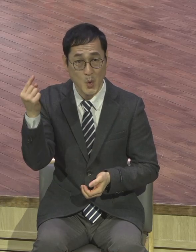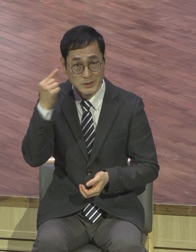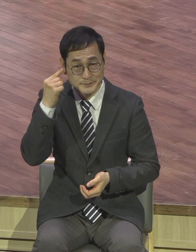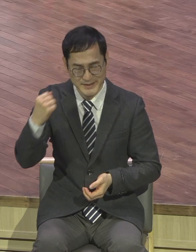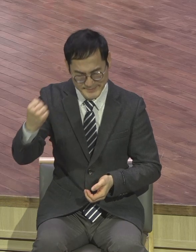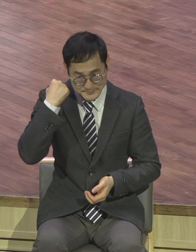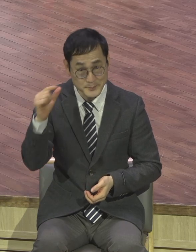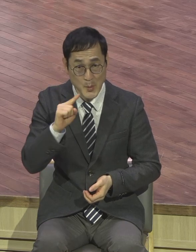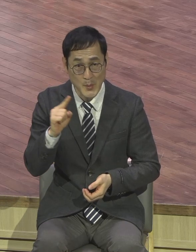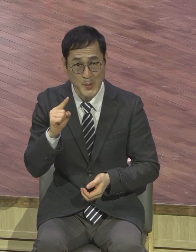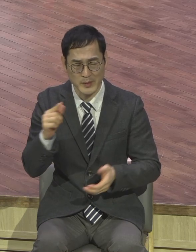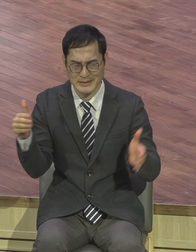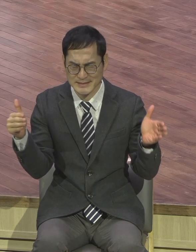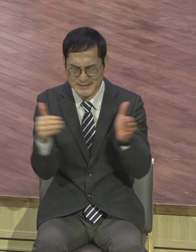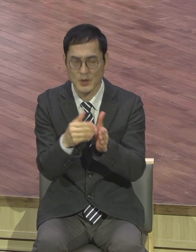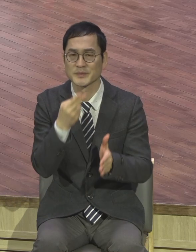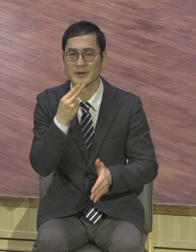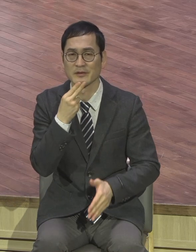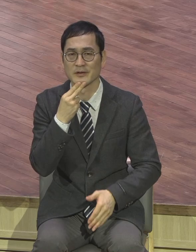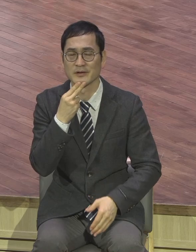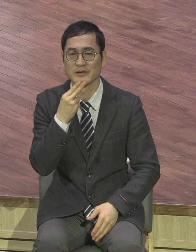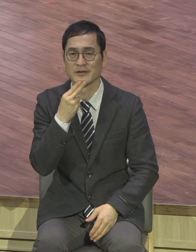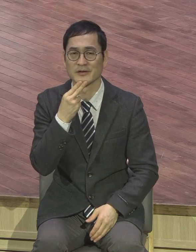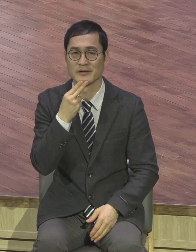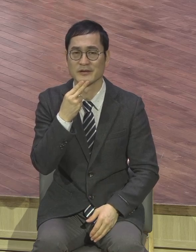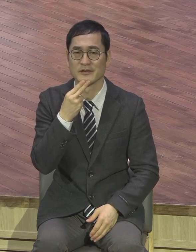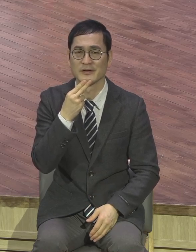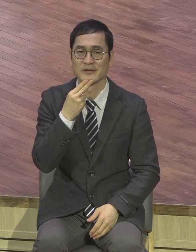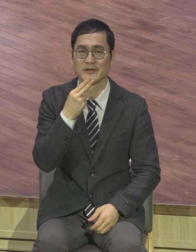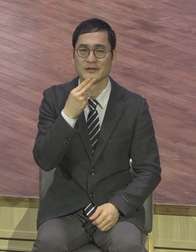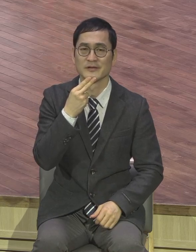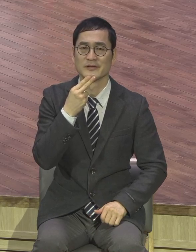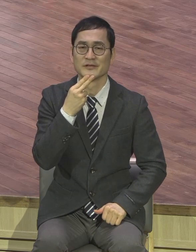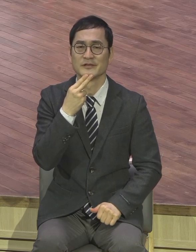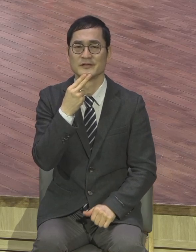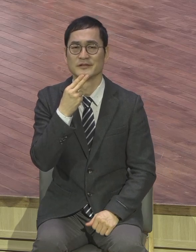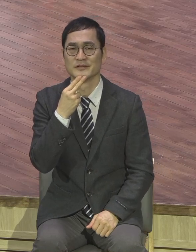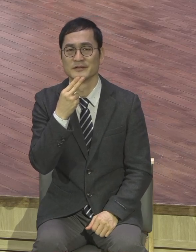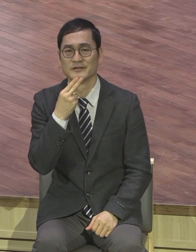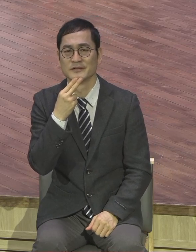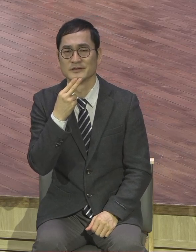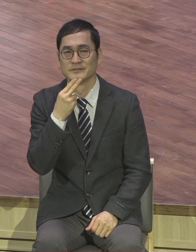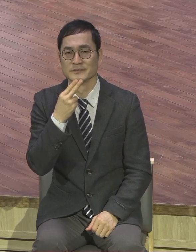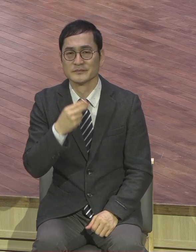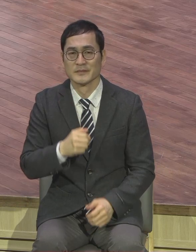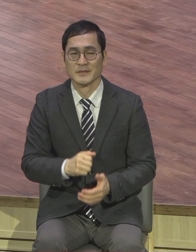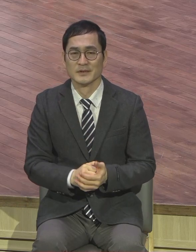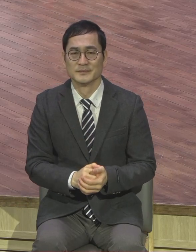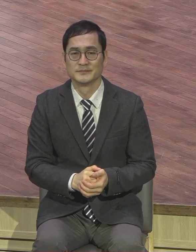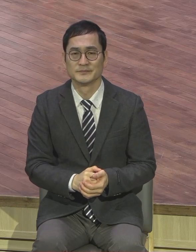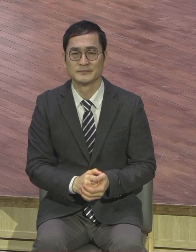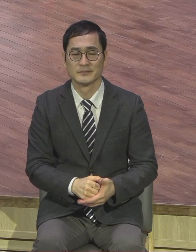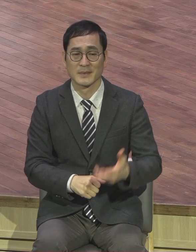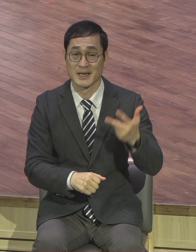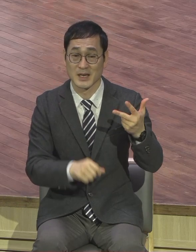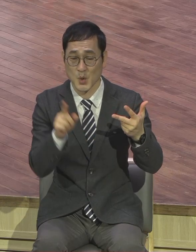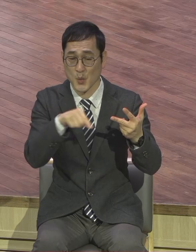무한대입니다. 무한대. 끊임없이 일곱 번씩 일어번 또 용서하라. 이 말은 무한대를 말합니다.